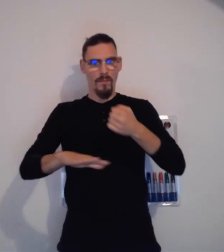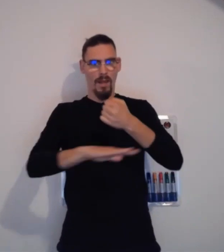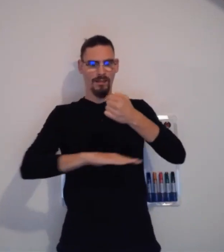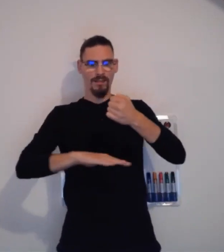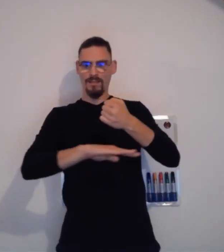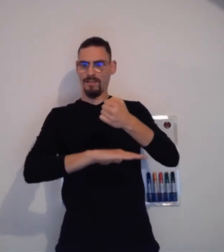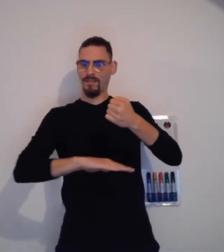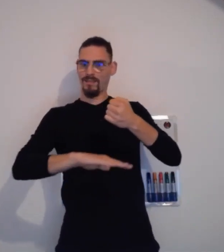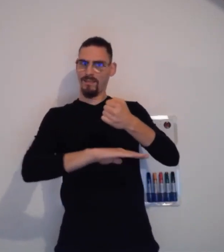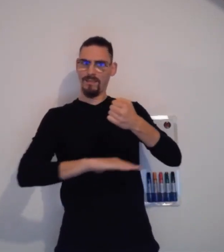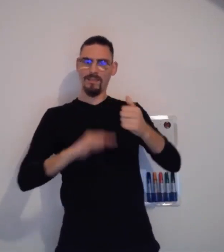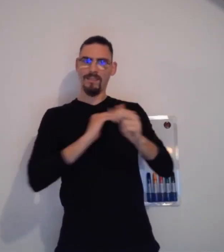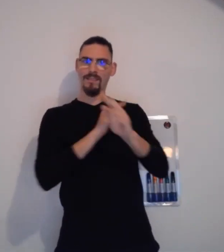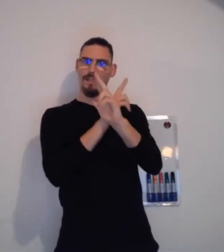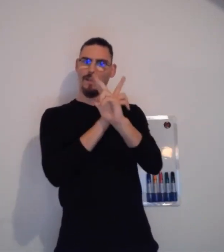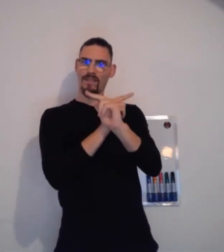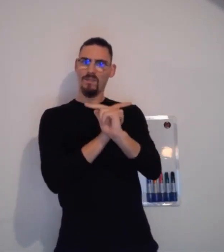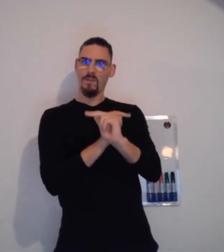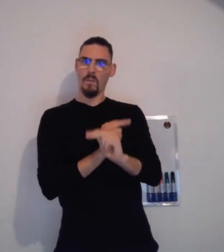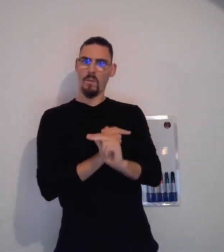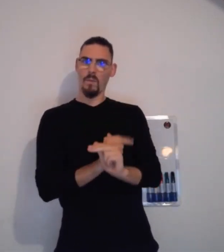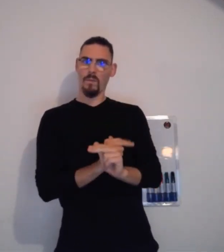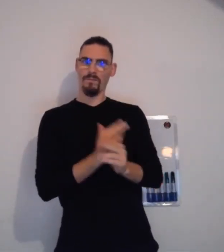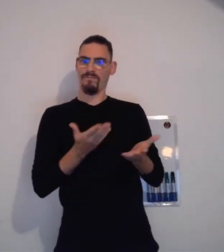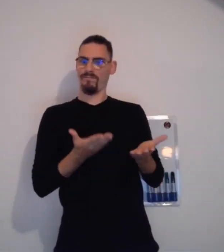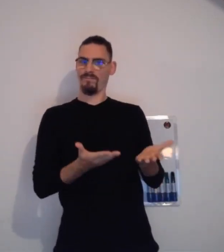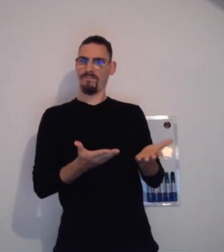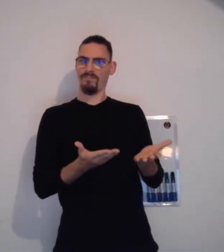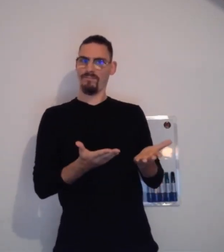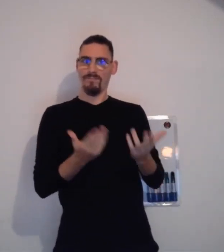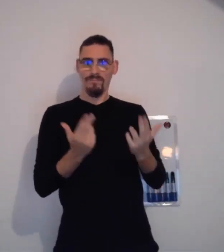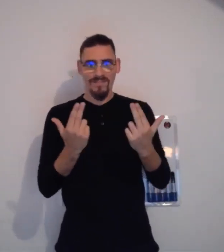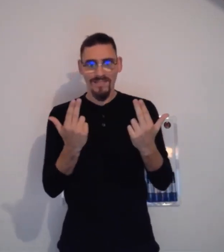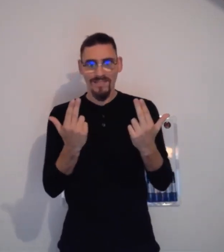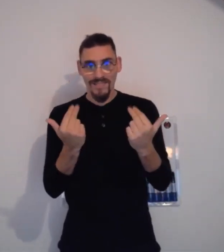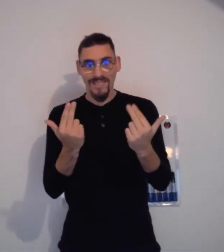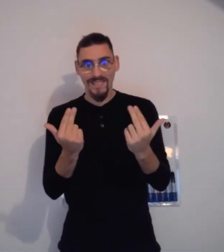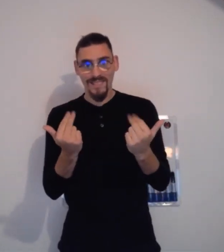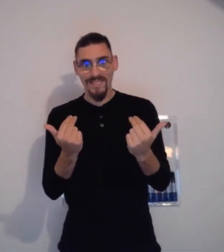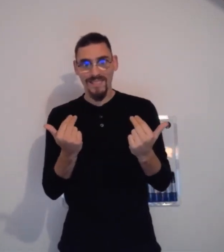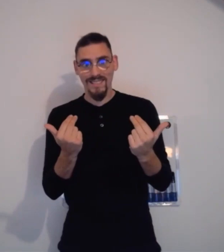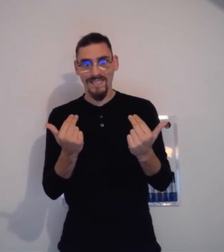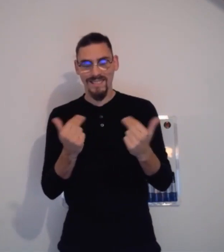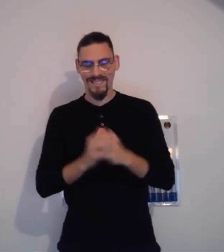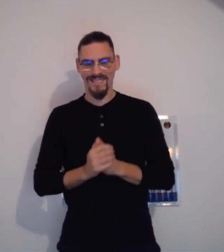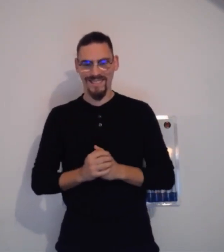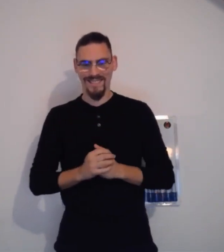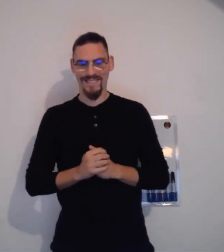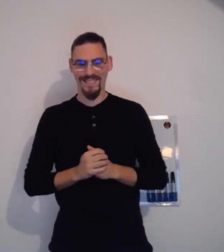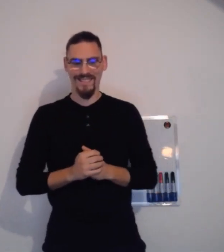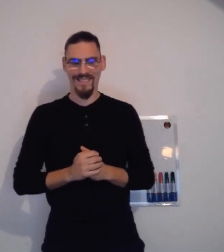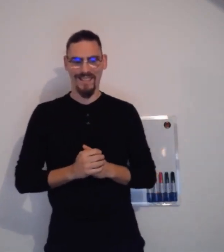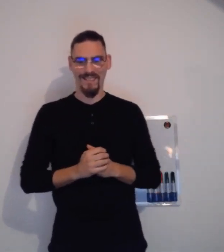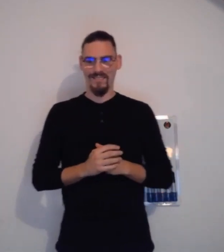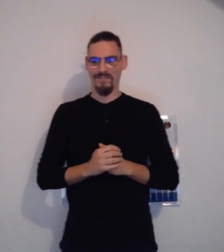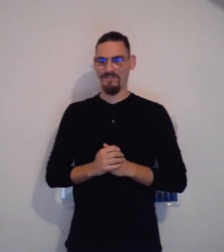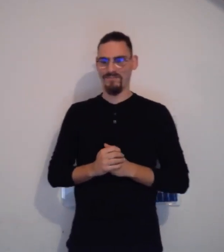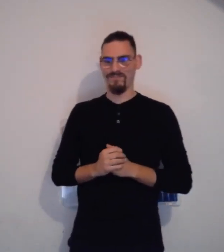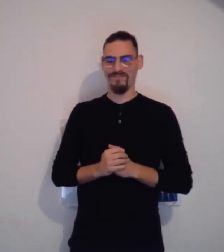Alors, j'espère que tout va bien pour l'instant et que, au niveau de la définition, pour vous, tout est clair. Alors,